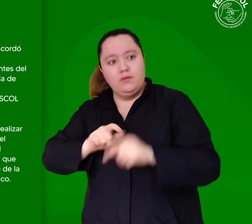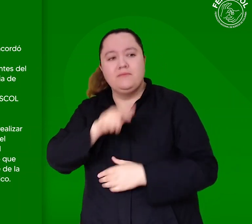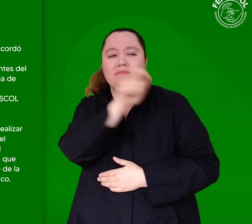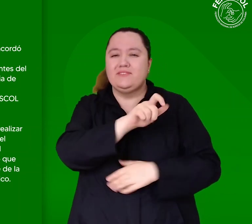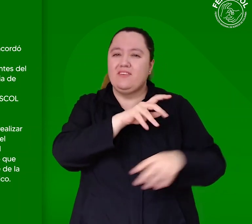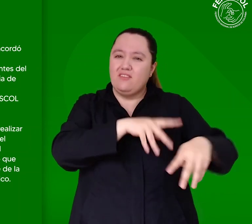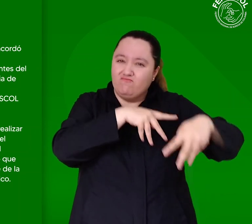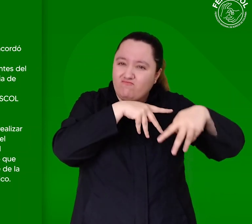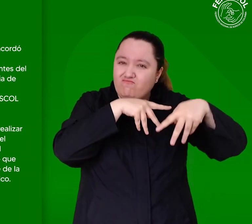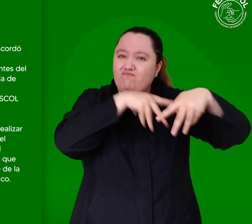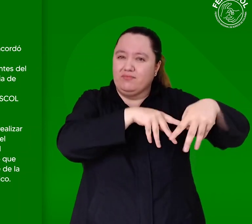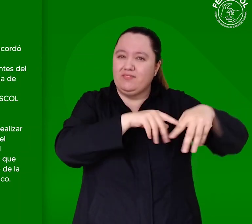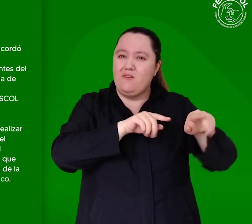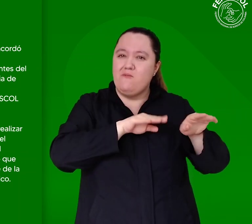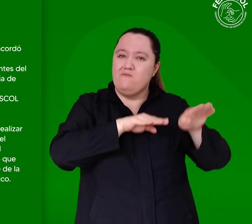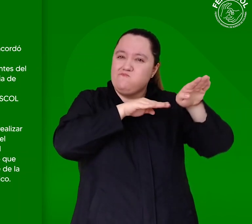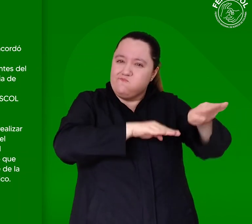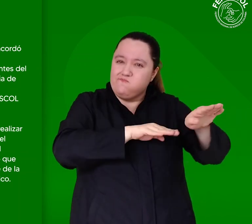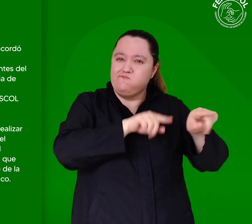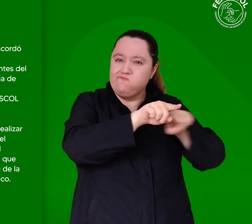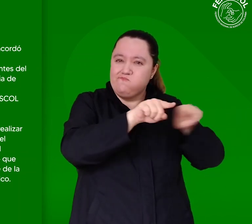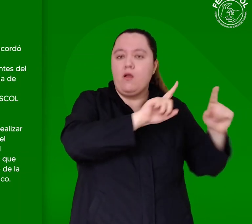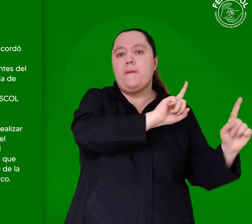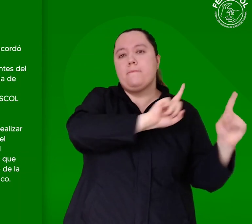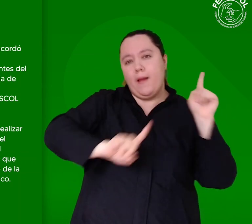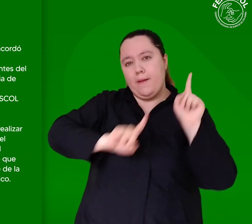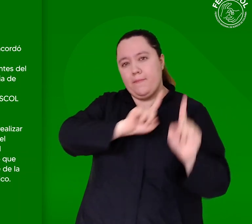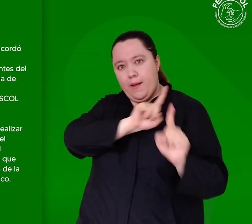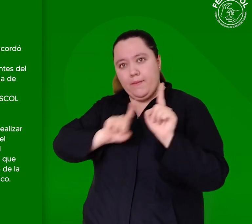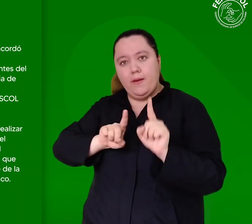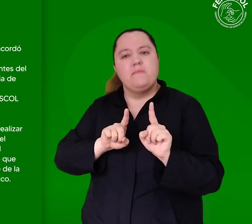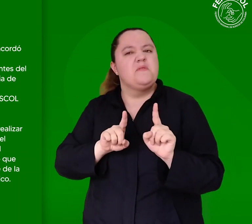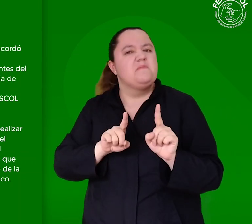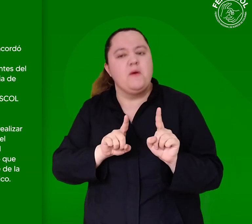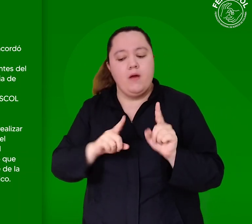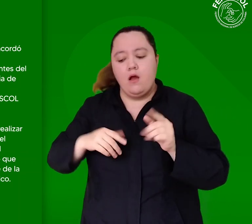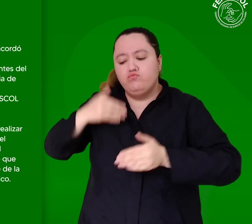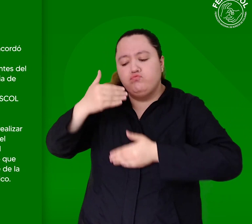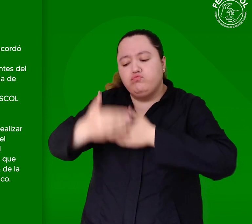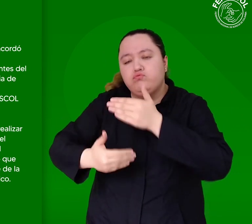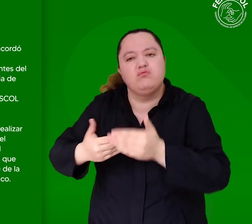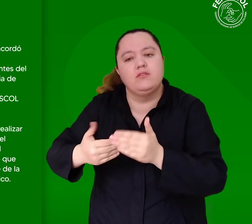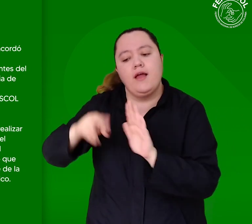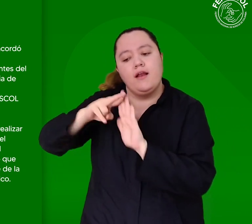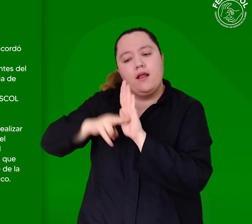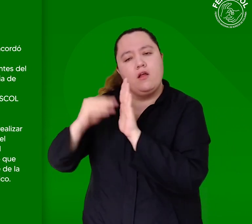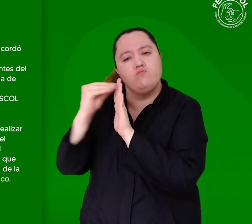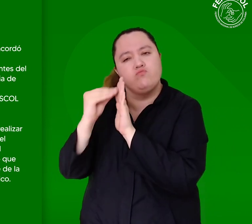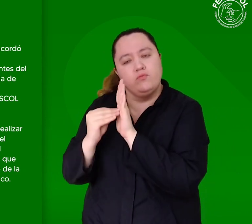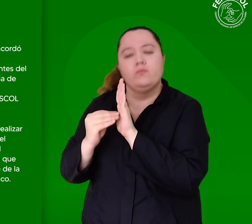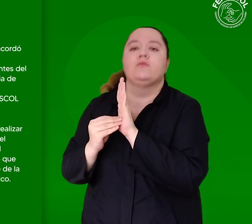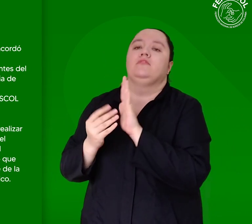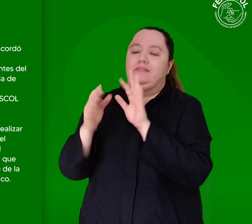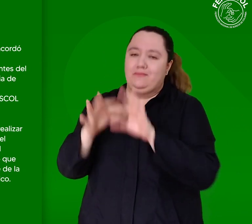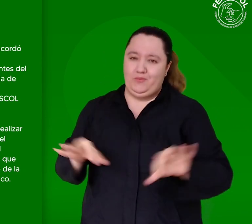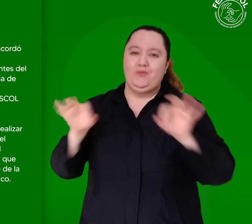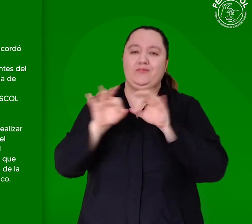representantes del comité organizador del plantón por la licencia de conducción para acompañar el proceso de reglamentación. De igual forma,